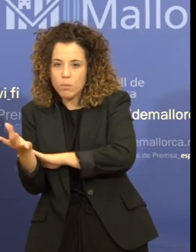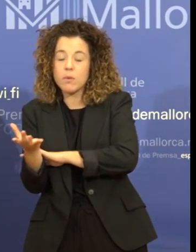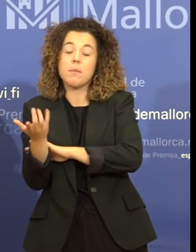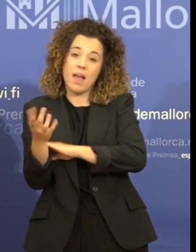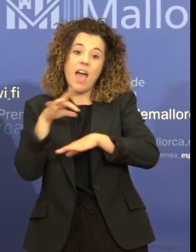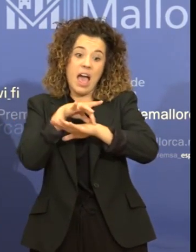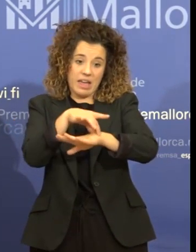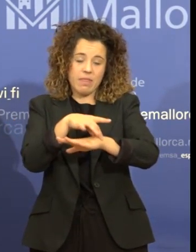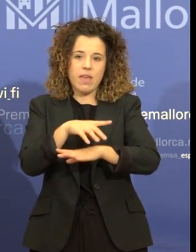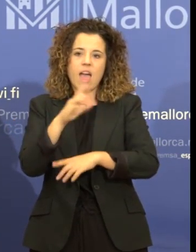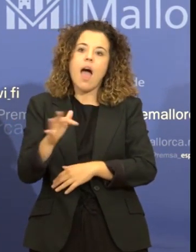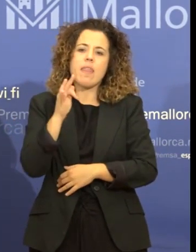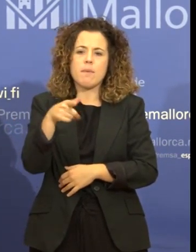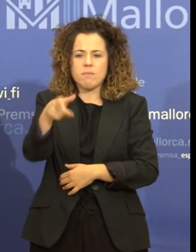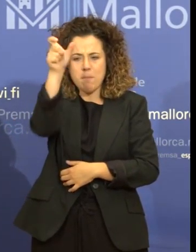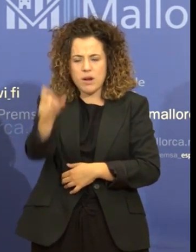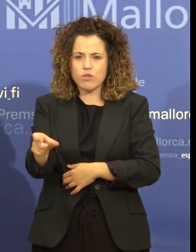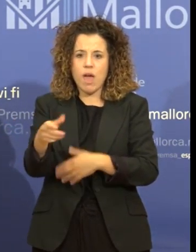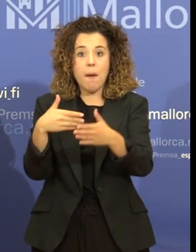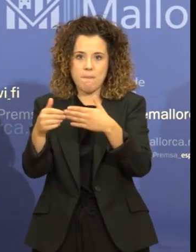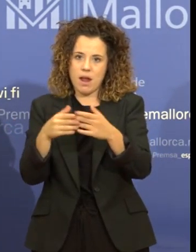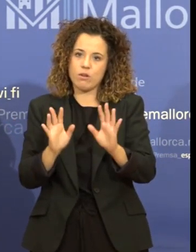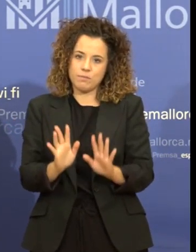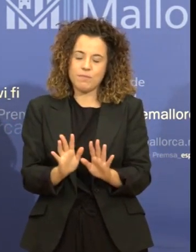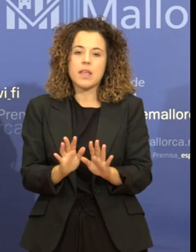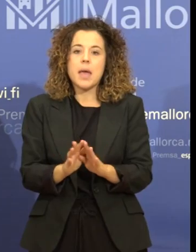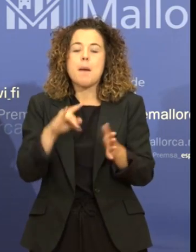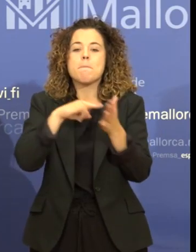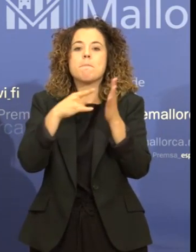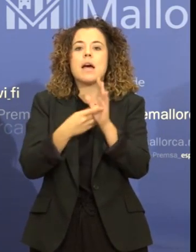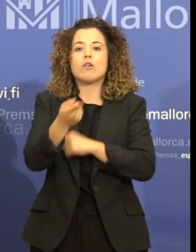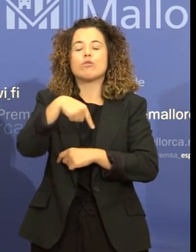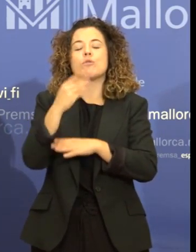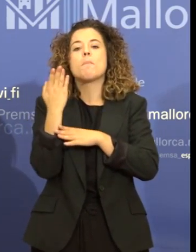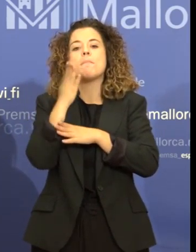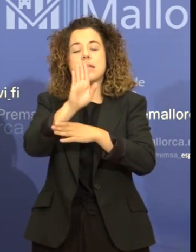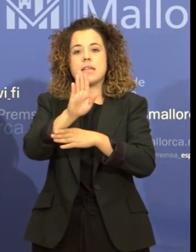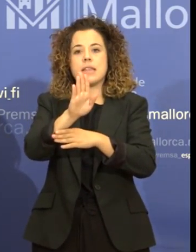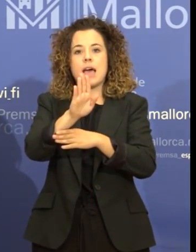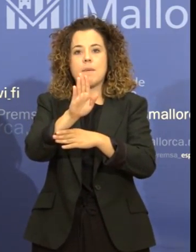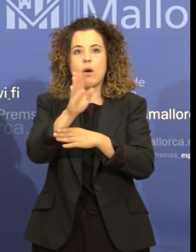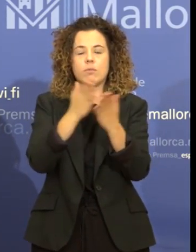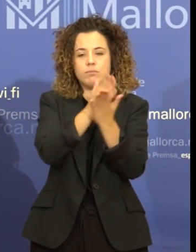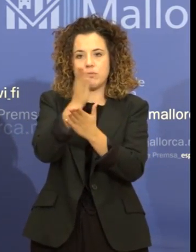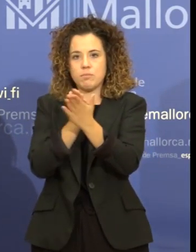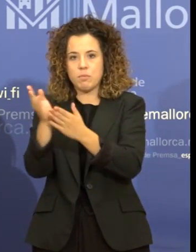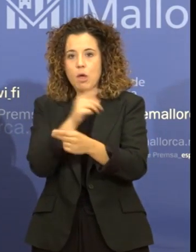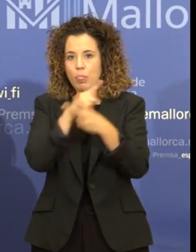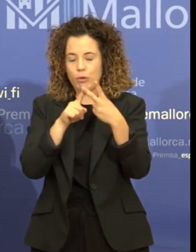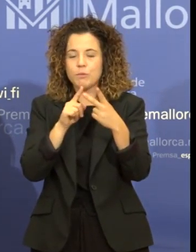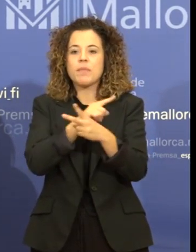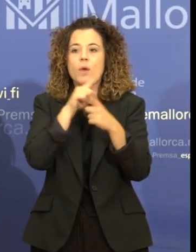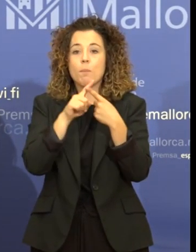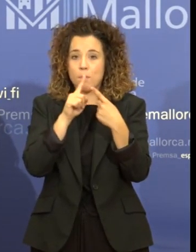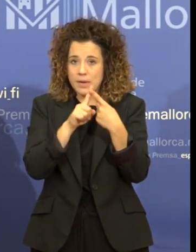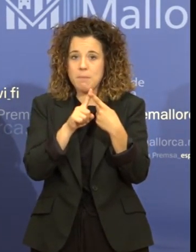per l'infractor. El pla que presentam té dues parts concretes i molt diferenciades. Per una banda,